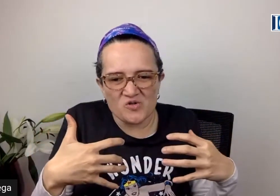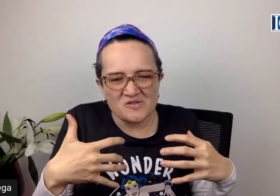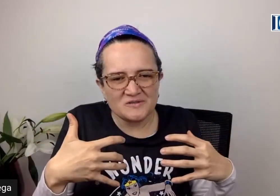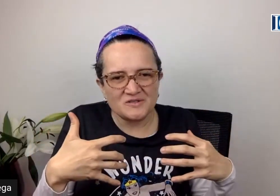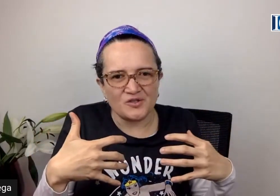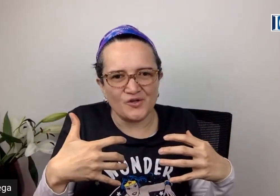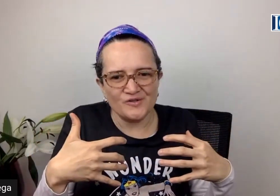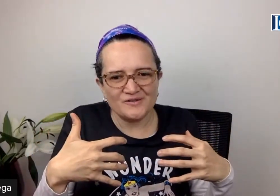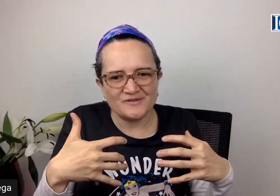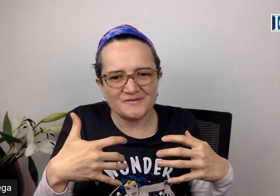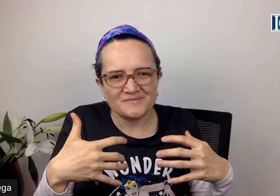¿no?